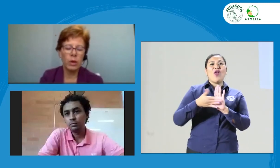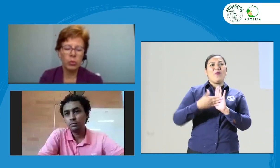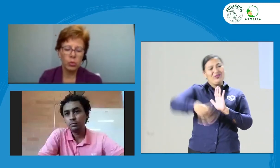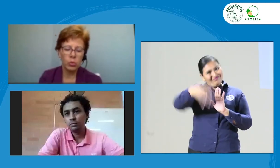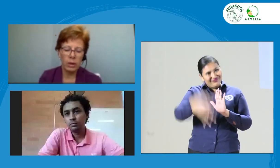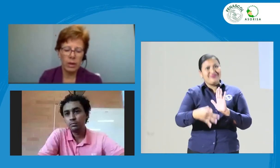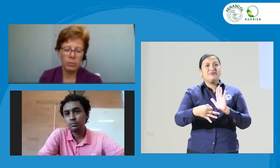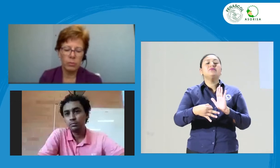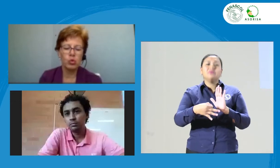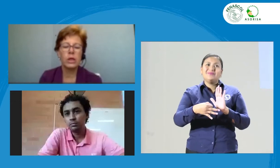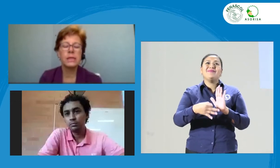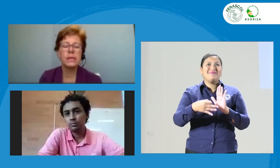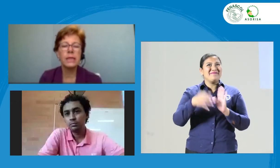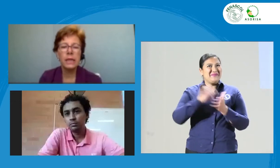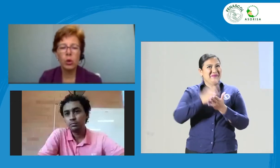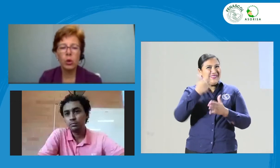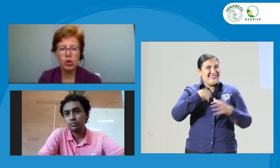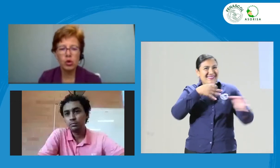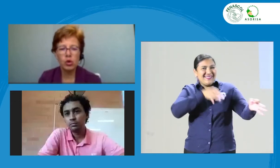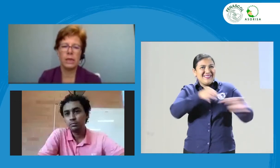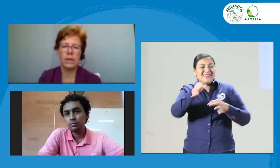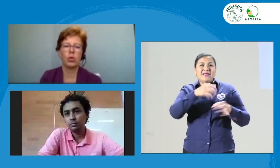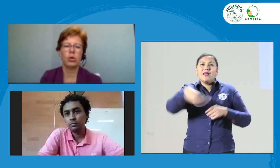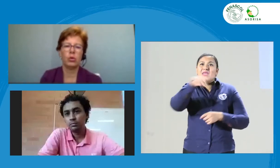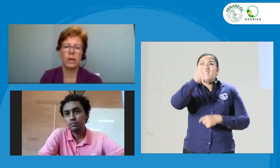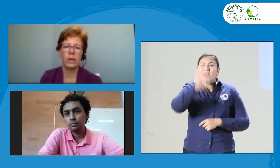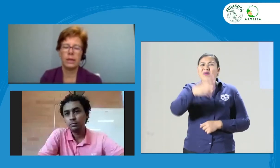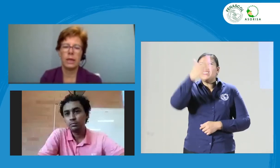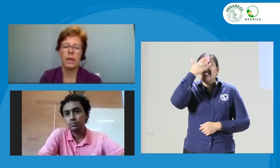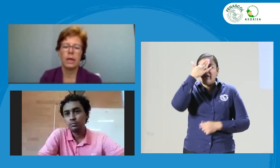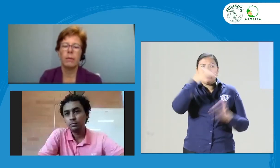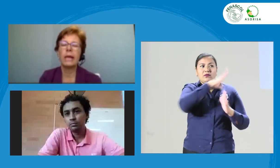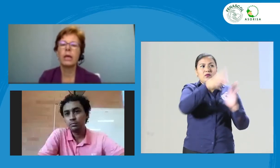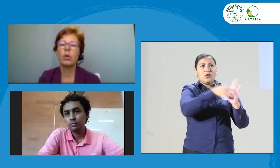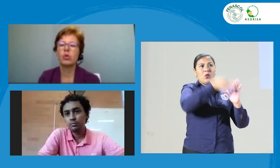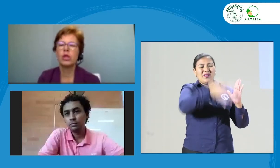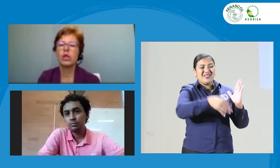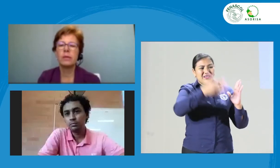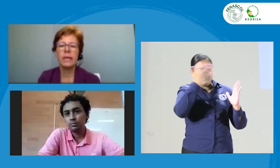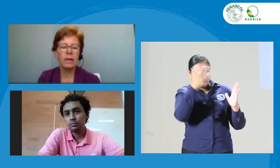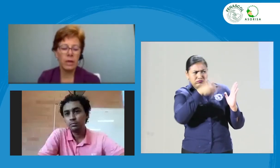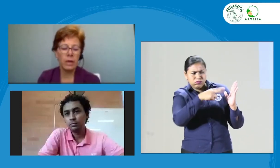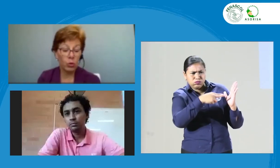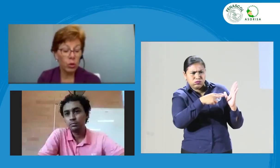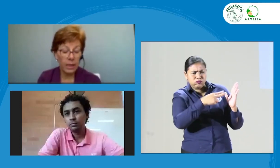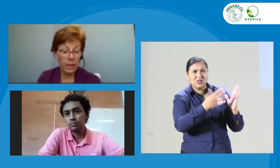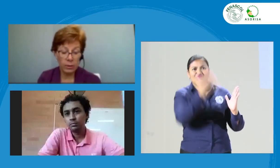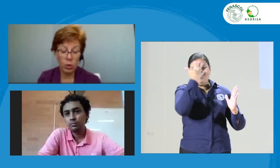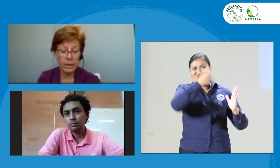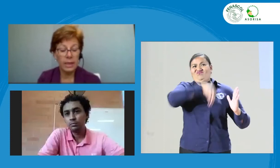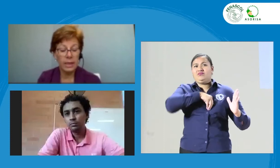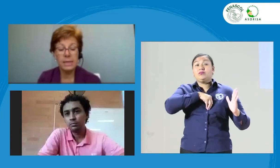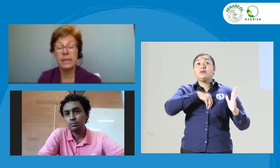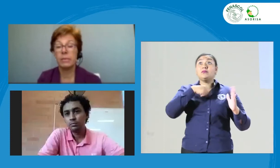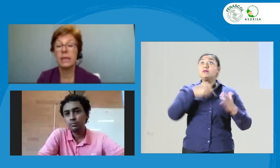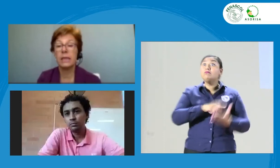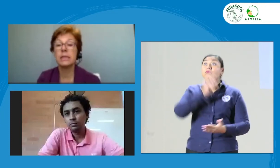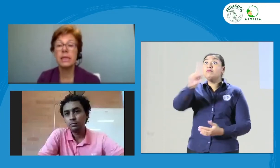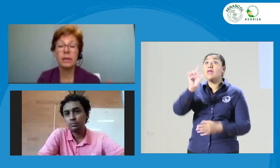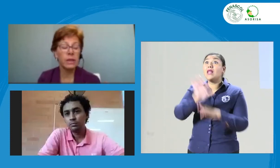eso vuelvo al punto que hablábamos. Ustedes tienen que conocer el código de ética, para que cuando ustedes vayan a hablar con la entidad, decirle, mire,